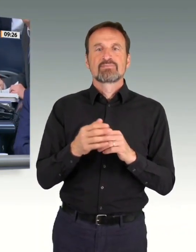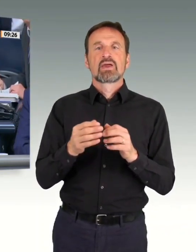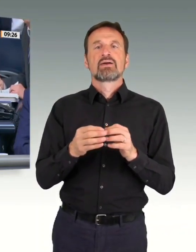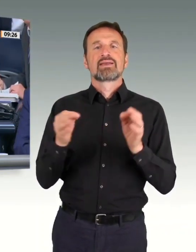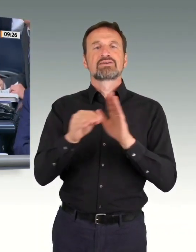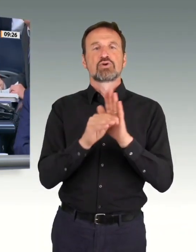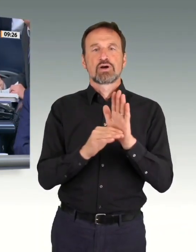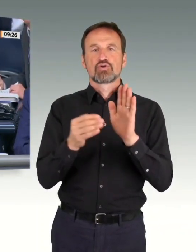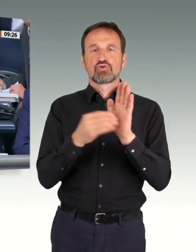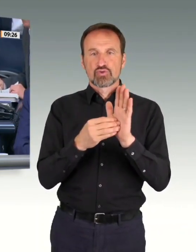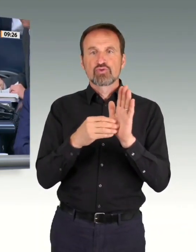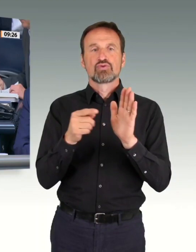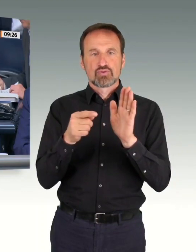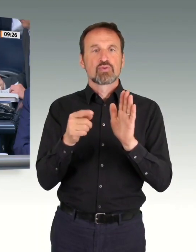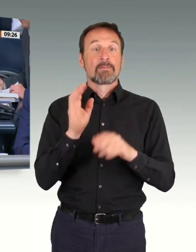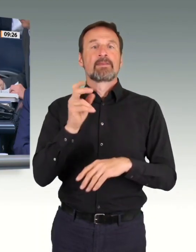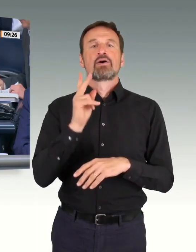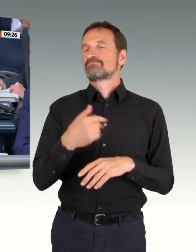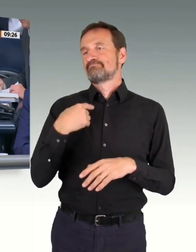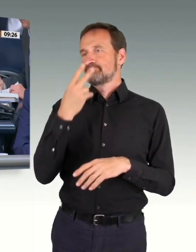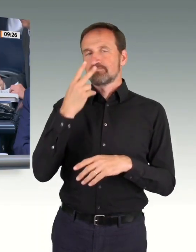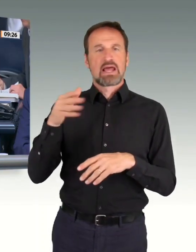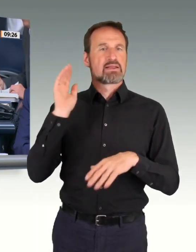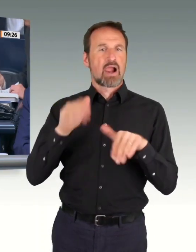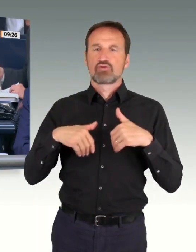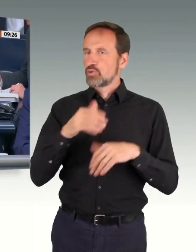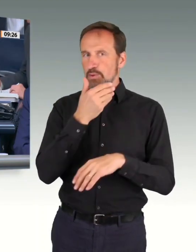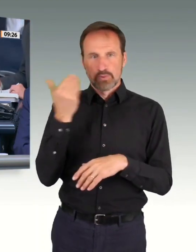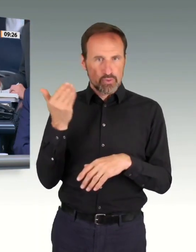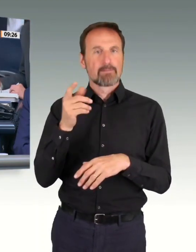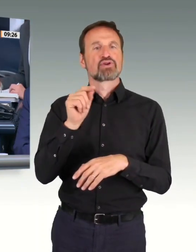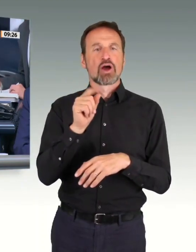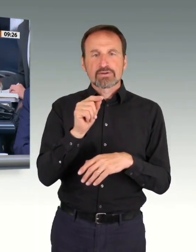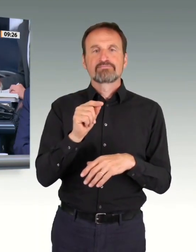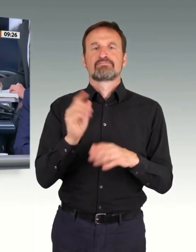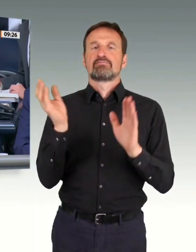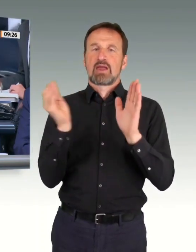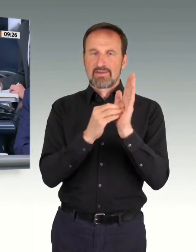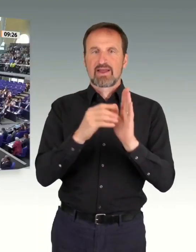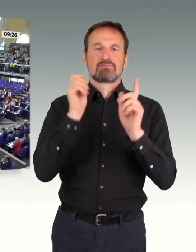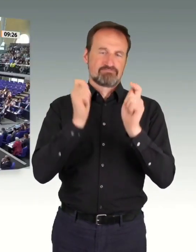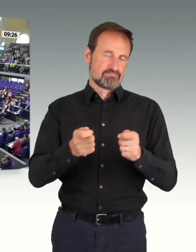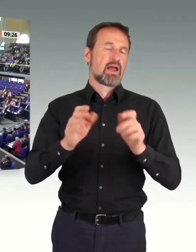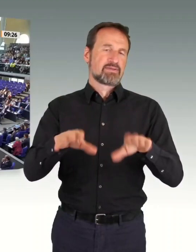Damit kommen wir zur Abstimmung über den Antrag der Fraktion Die Linke. Wer stimmt für diesen Antrag?